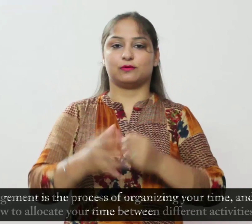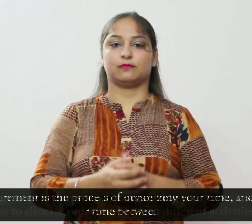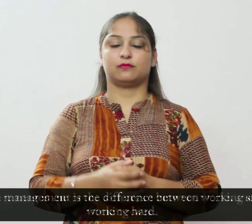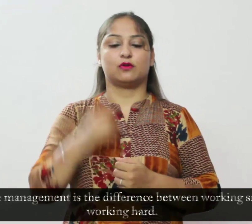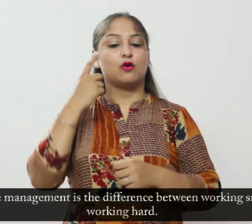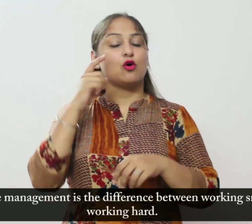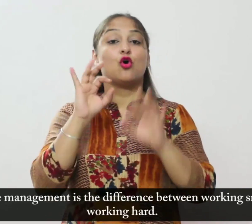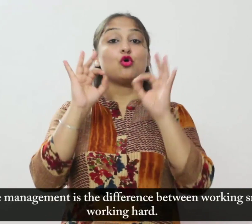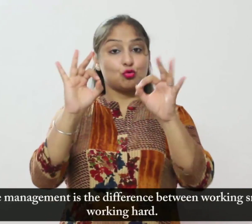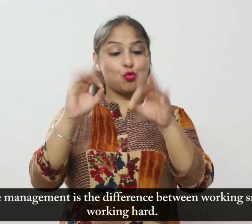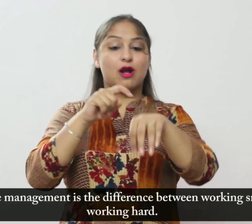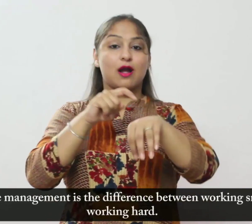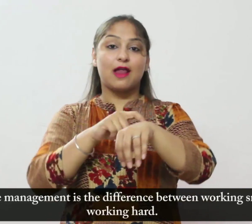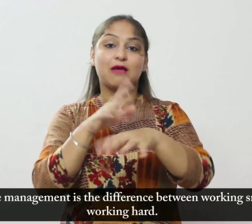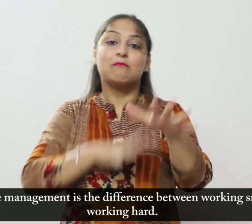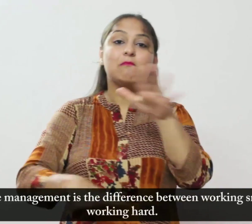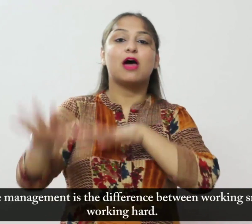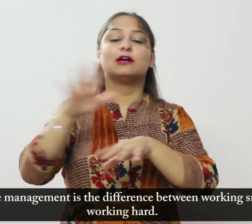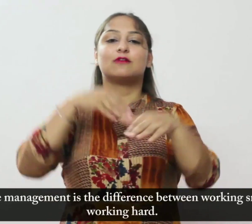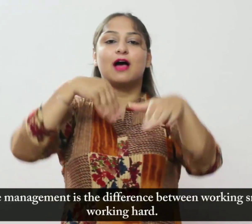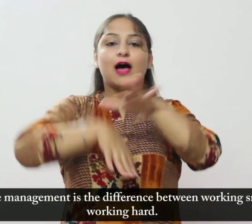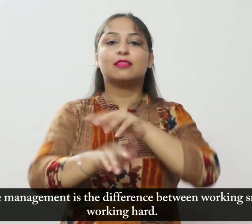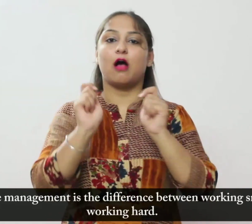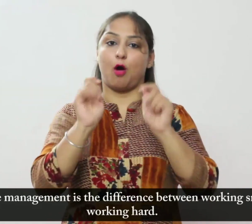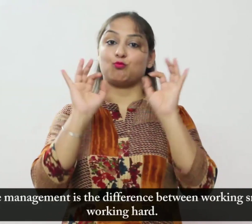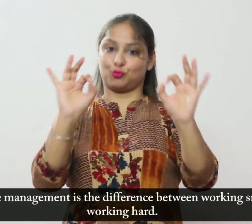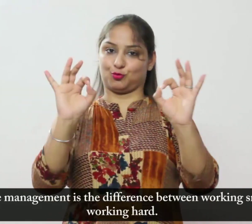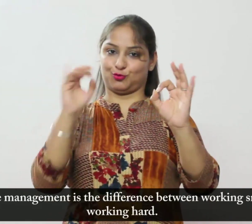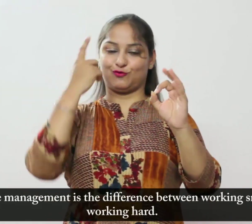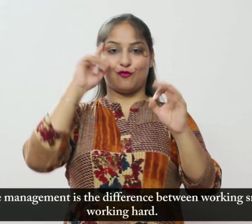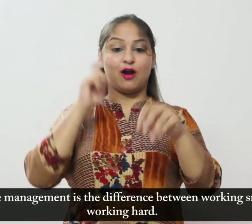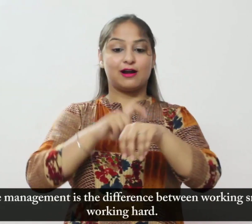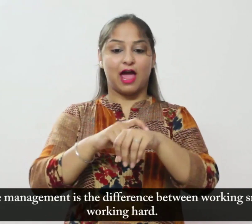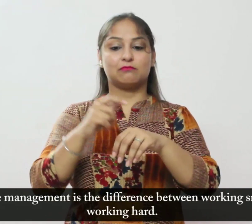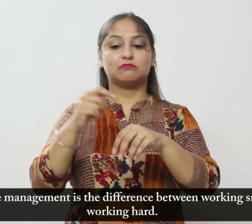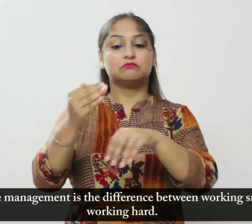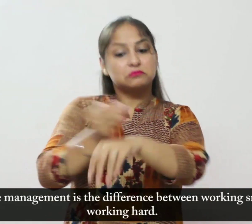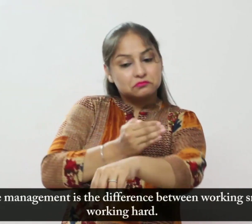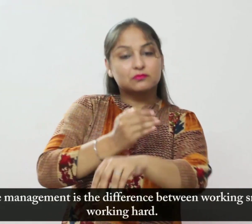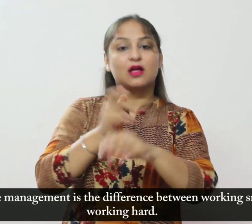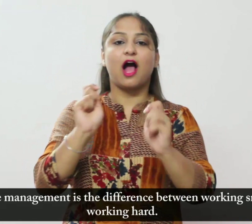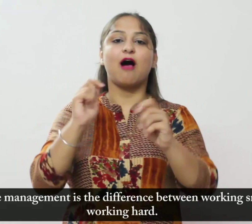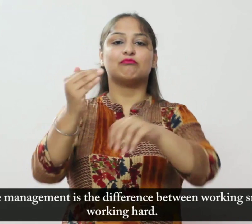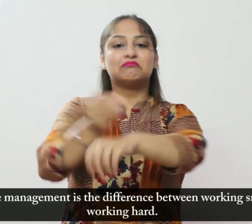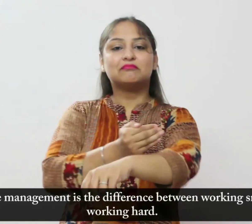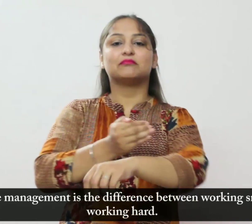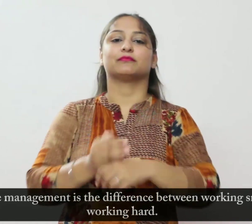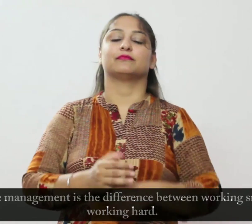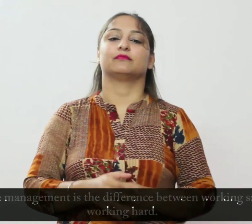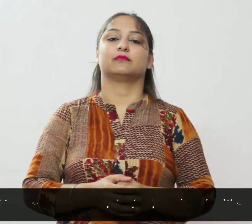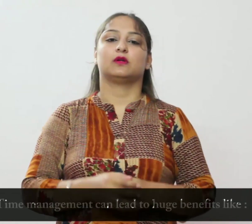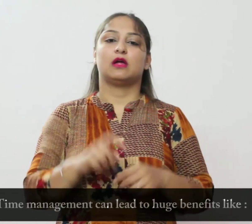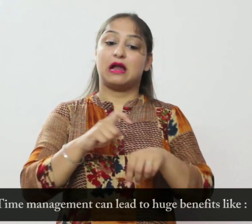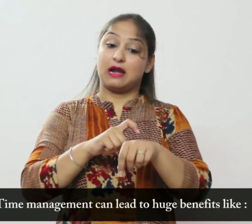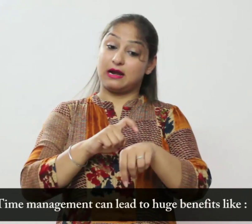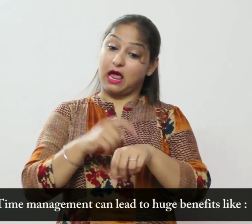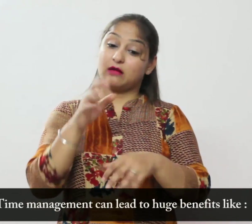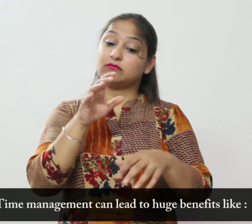अच्छा समय प्रभंदन स्मार्ट काम करने और कड़ी महनत करने के बीज का अंतर है समय